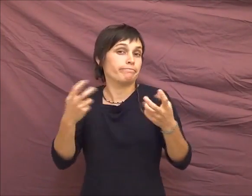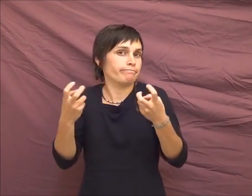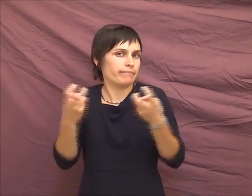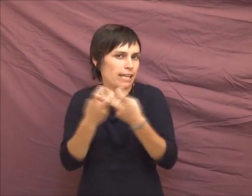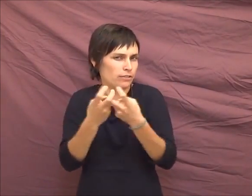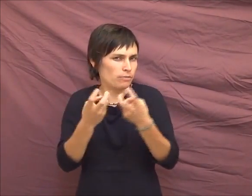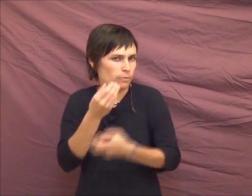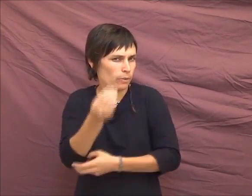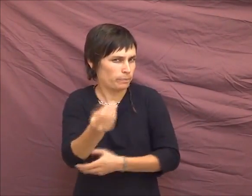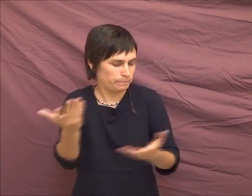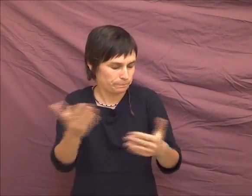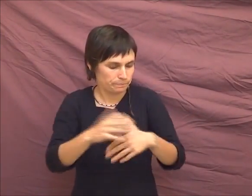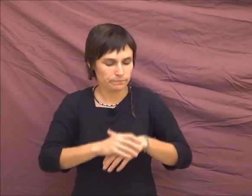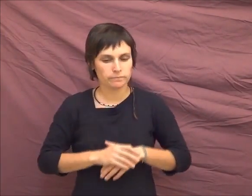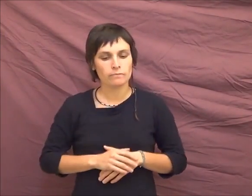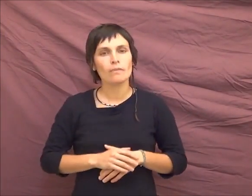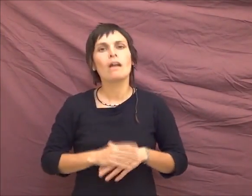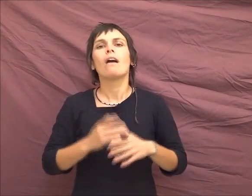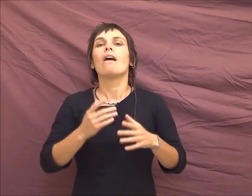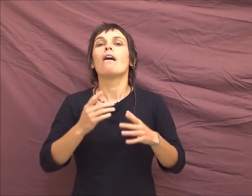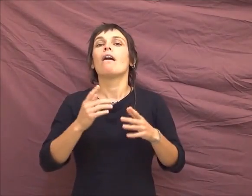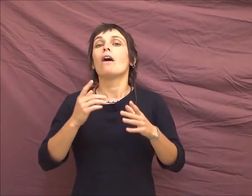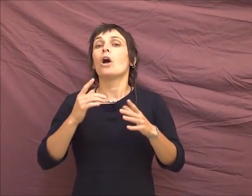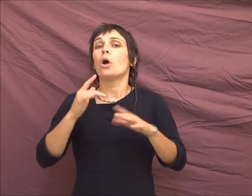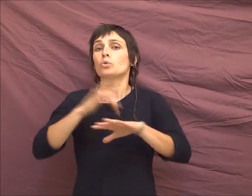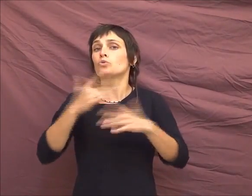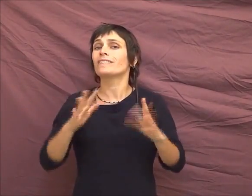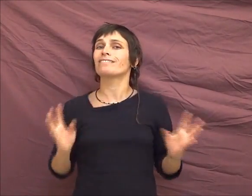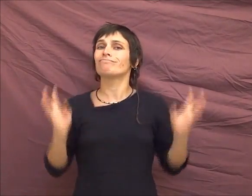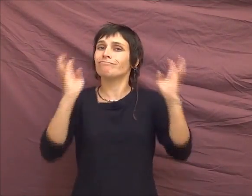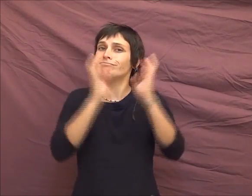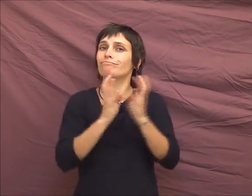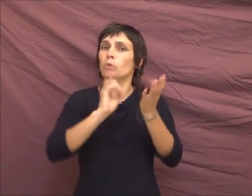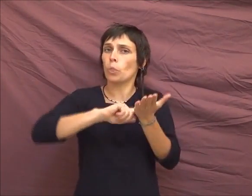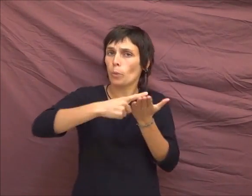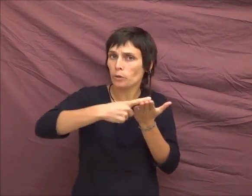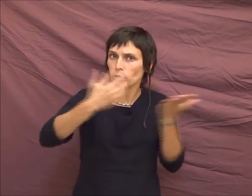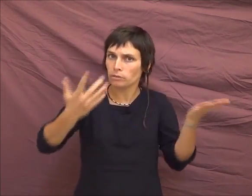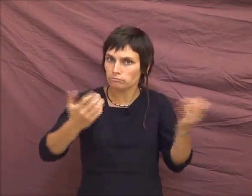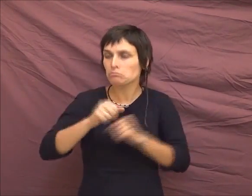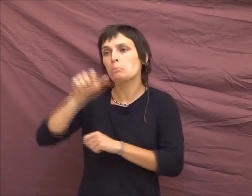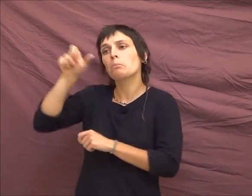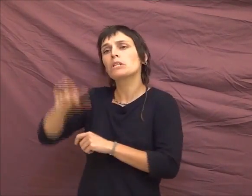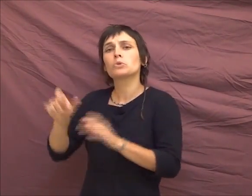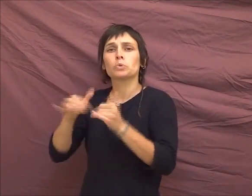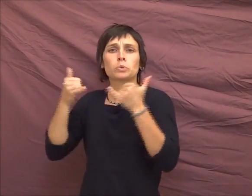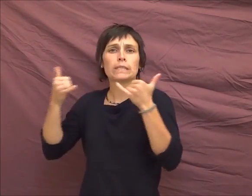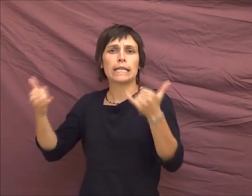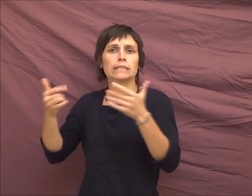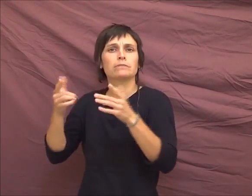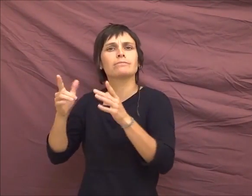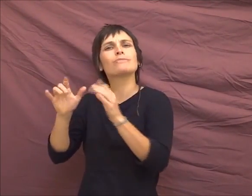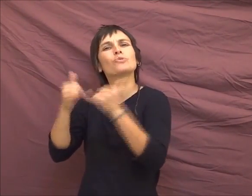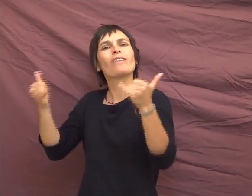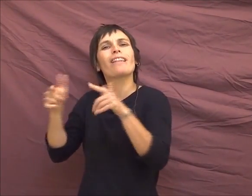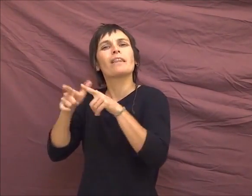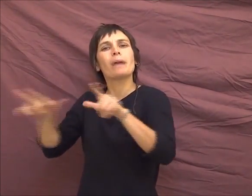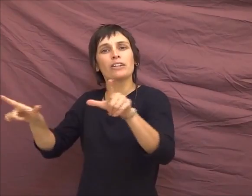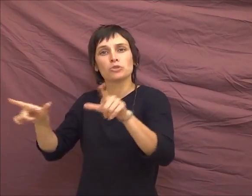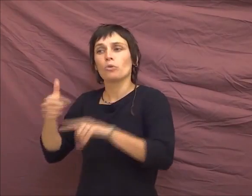récent. On a fait la rencontre de Douarnenez, donc le journaliste de Libération fait deux pages complètes sur les